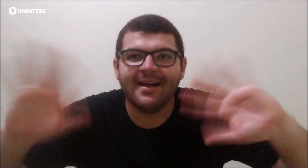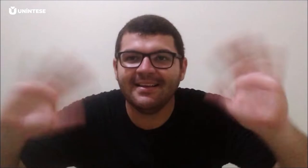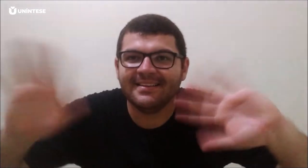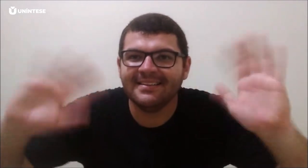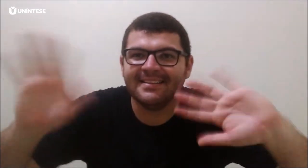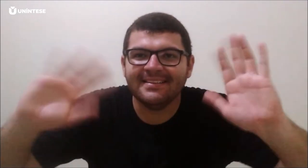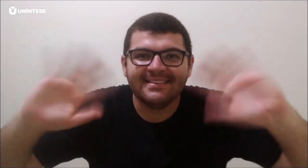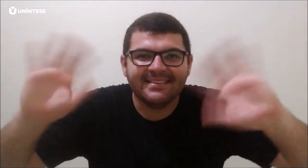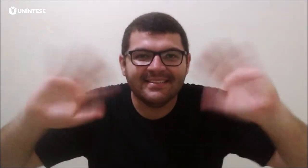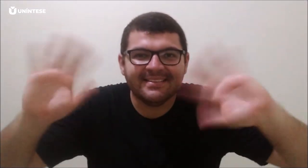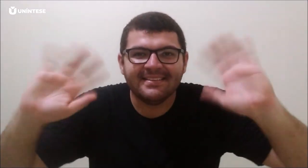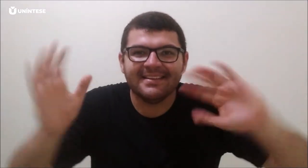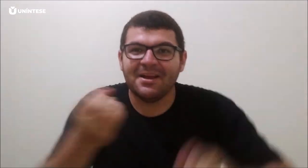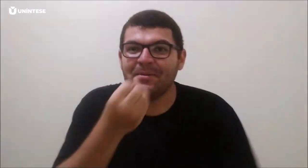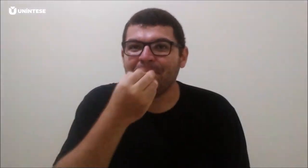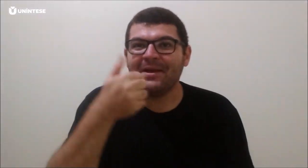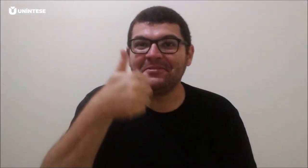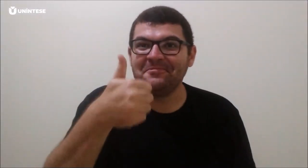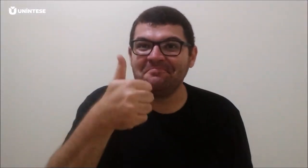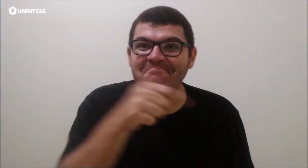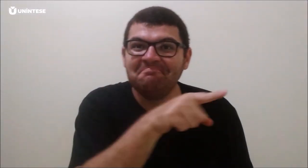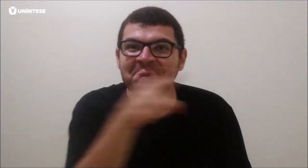Olá! Tudo bem com vocês?